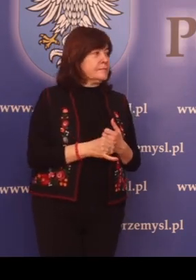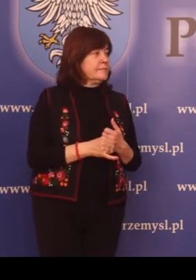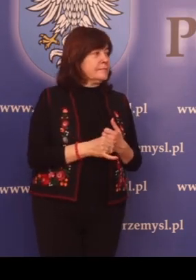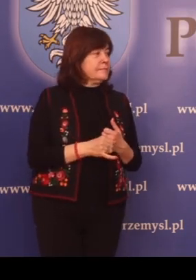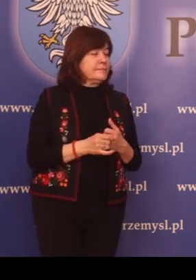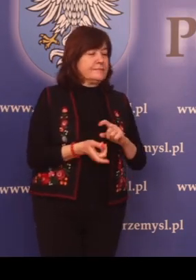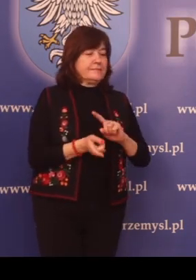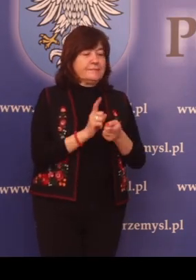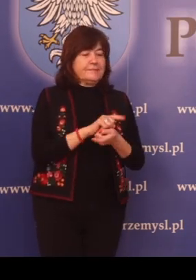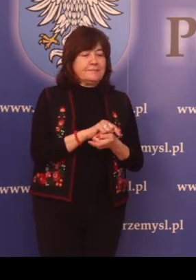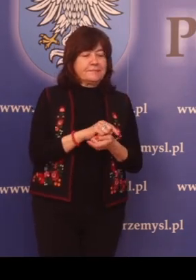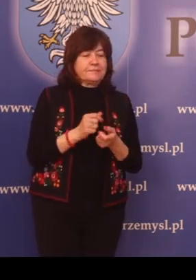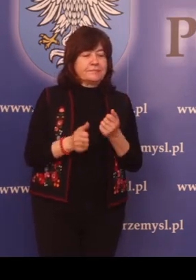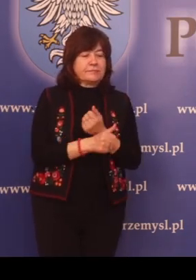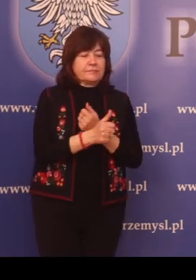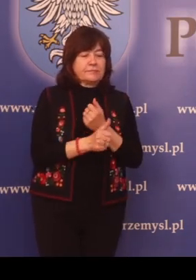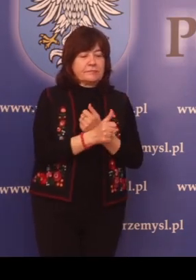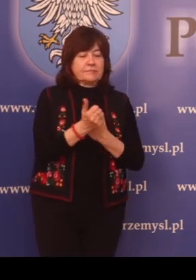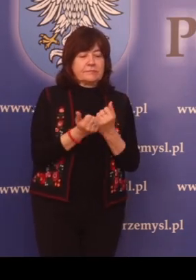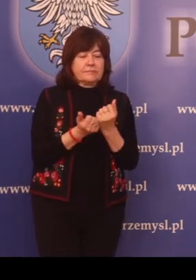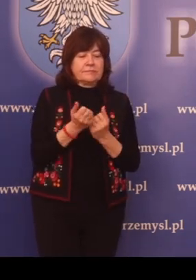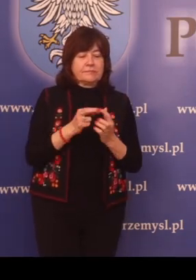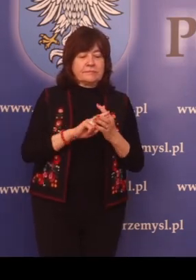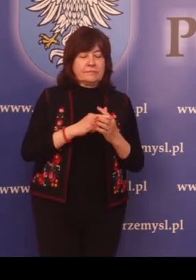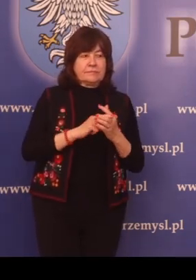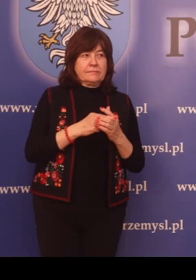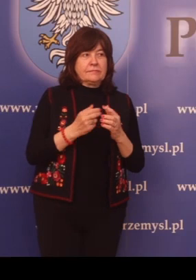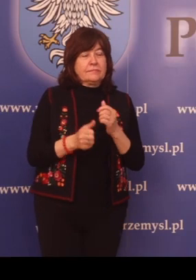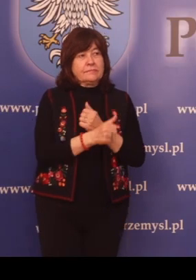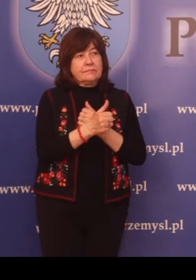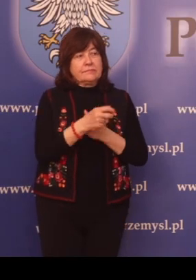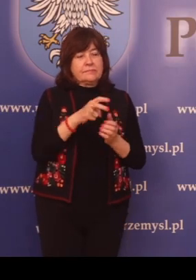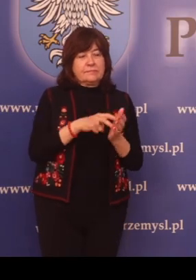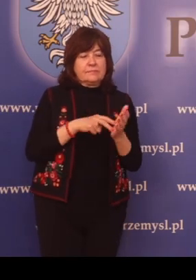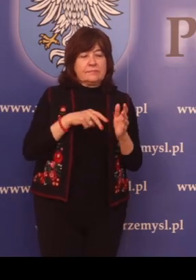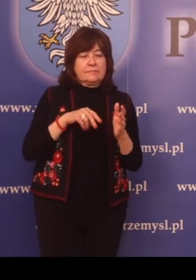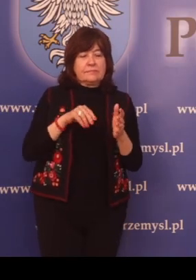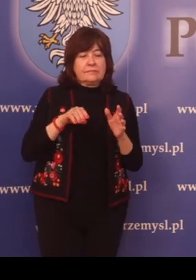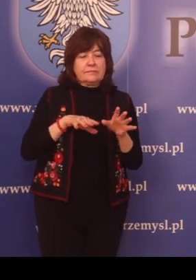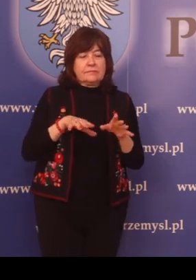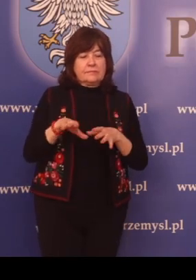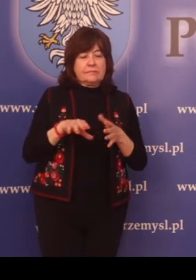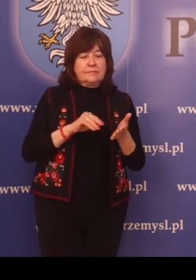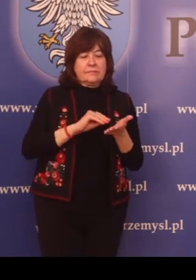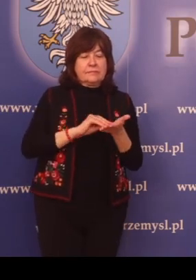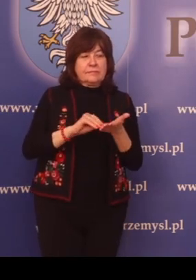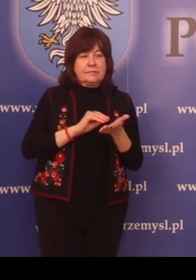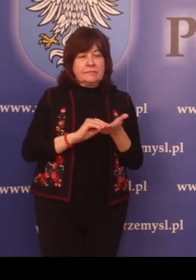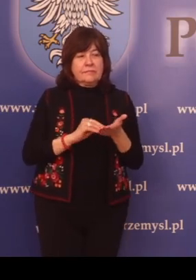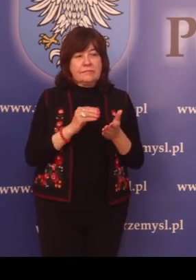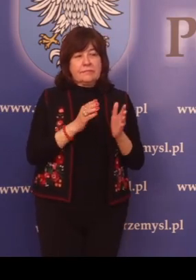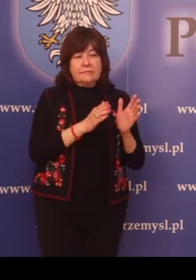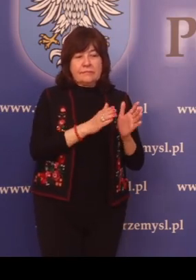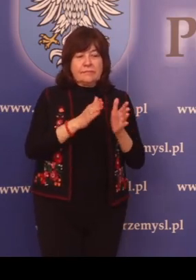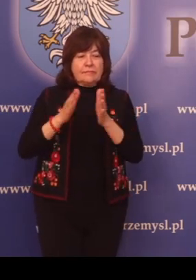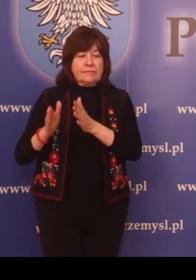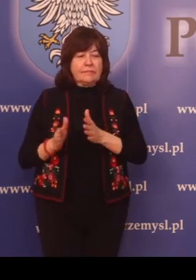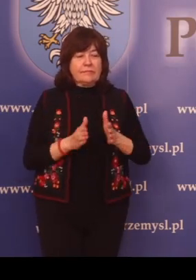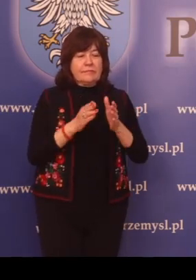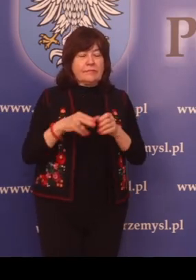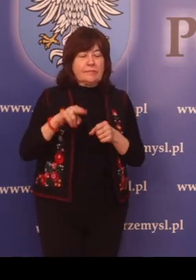Wymiana dowodu rejestracyjnego z powodu braku miejsc na wpis kolejnego terminu badań